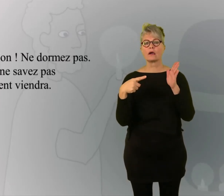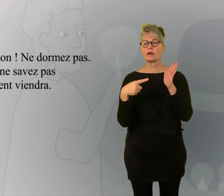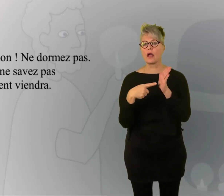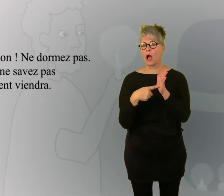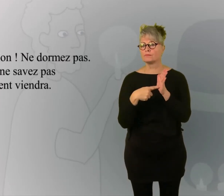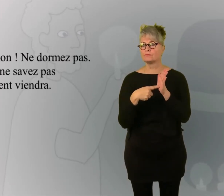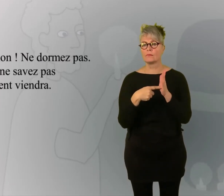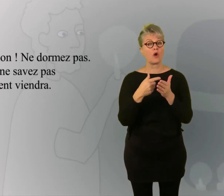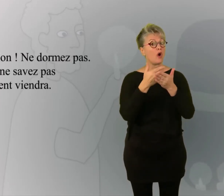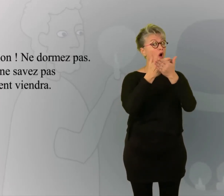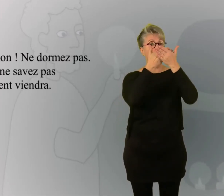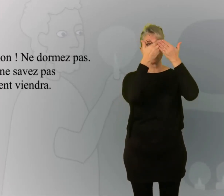viendra